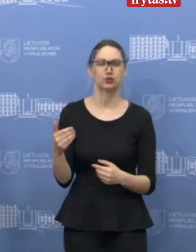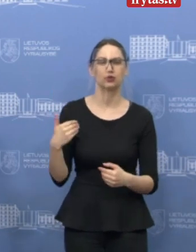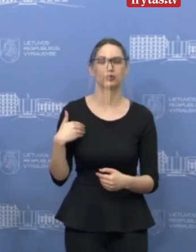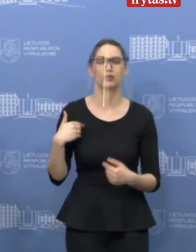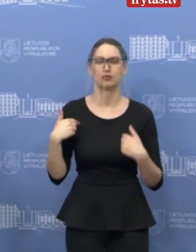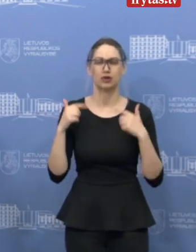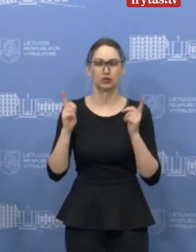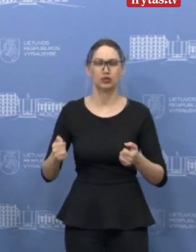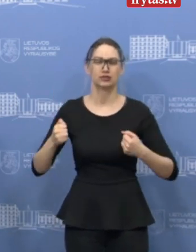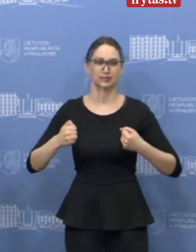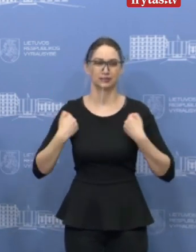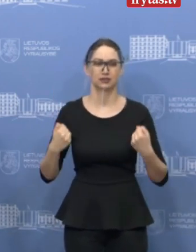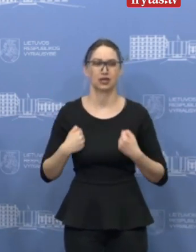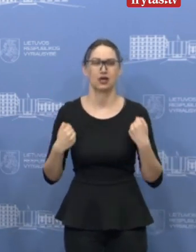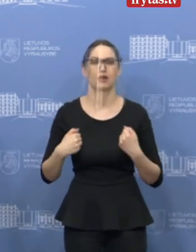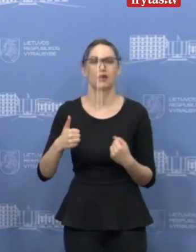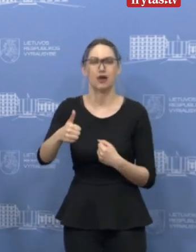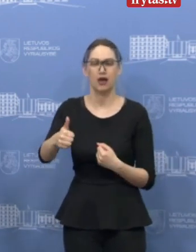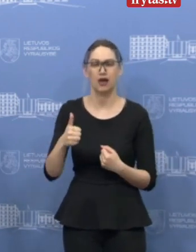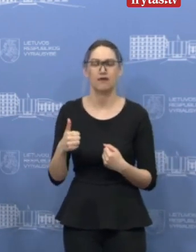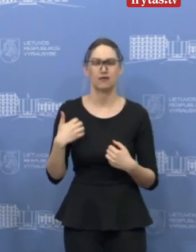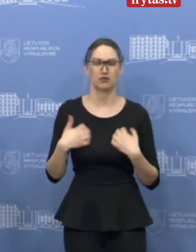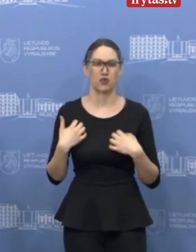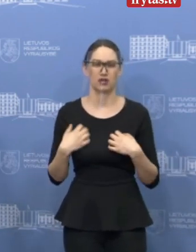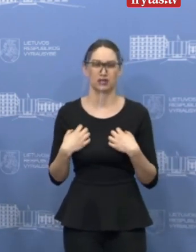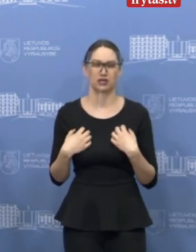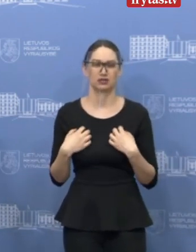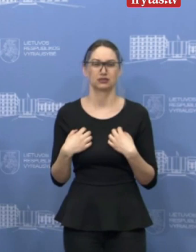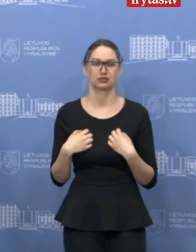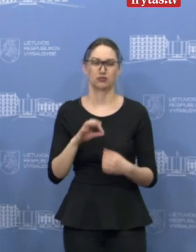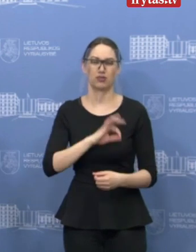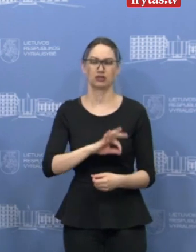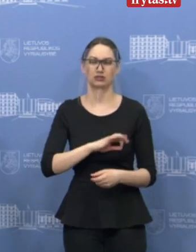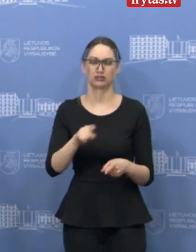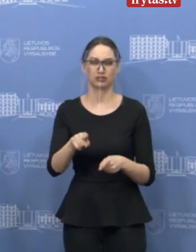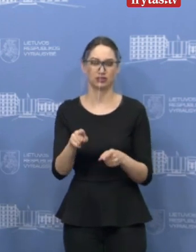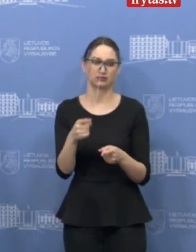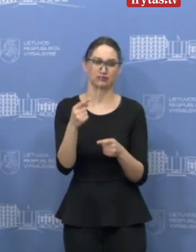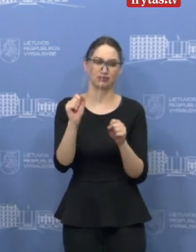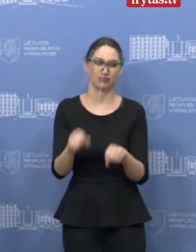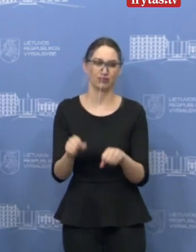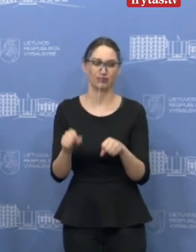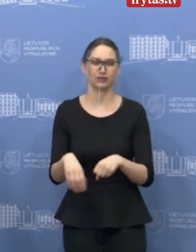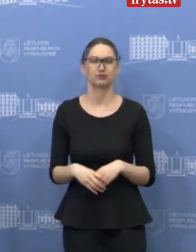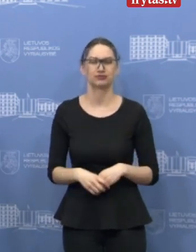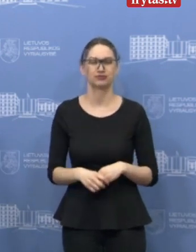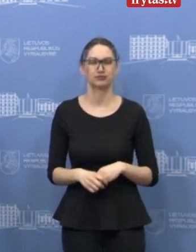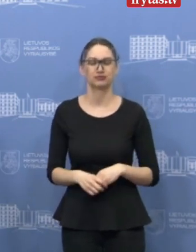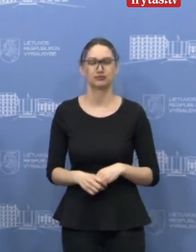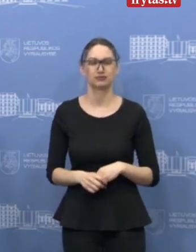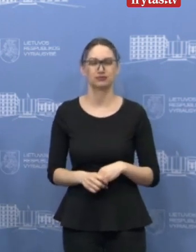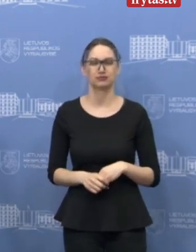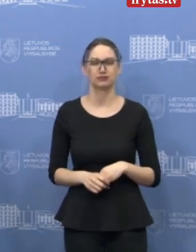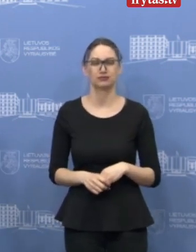visas pastangas, kad tai būtų galima maksimaliai greitai šiomis priemonimis naudotimis. Ir tos priemonės turbūt kurios